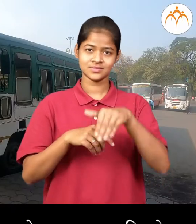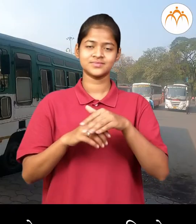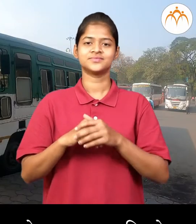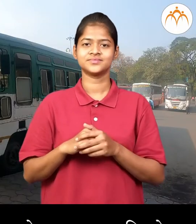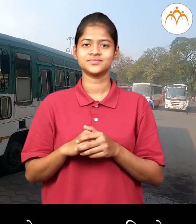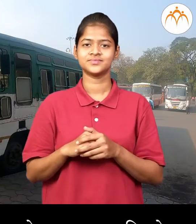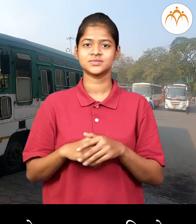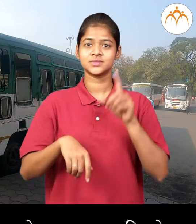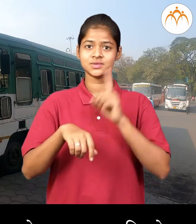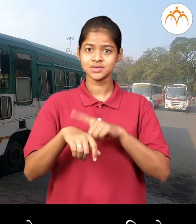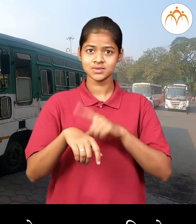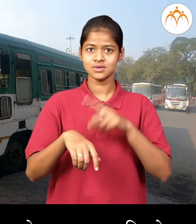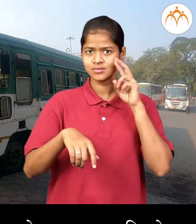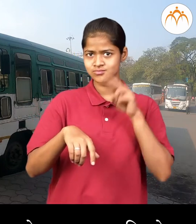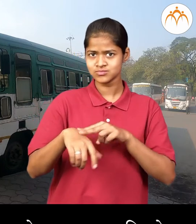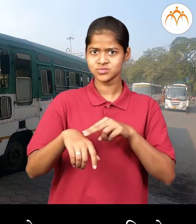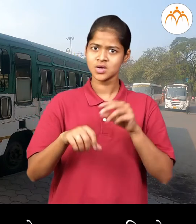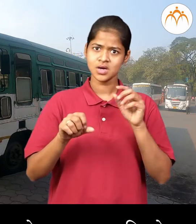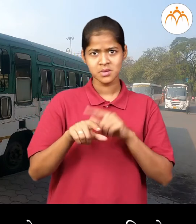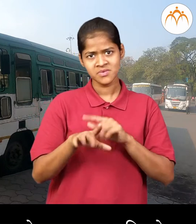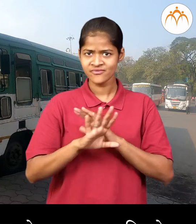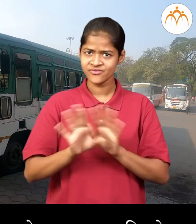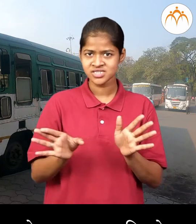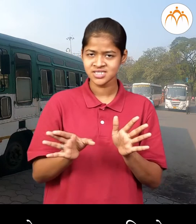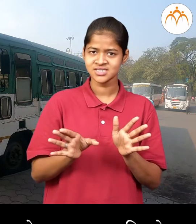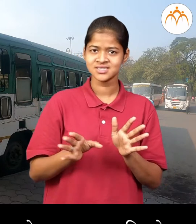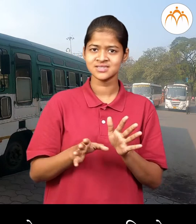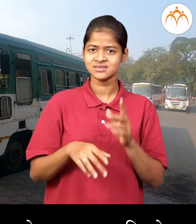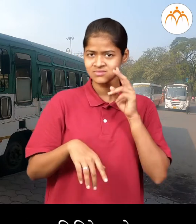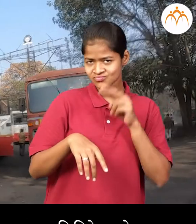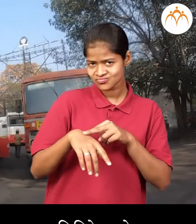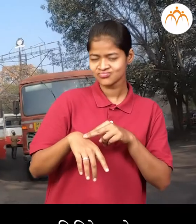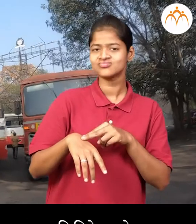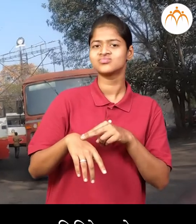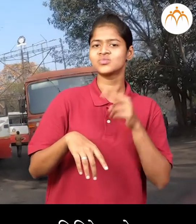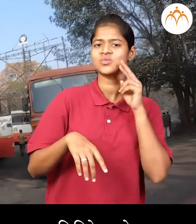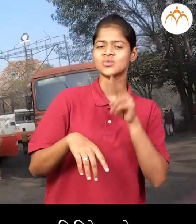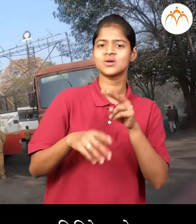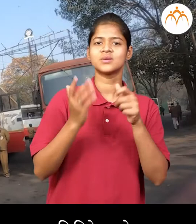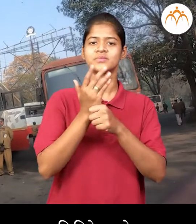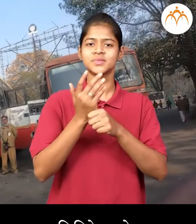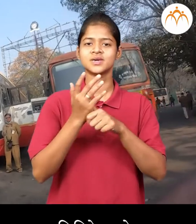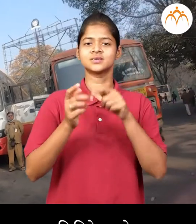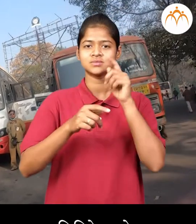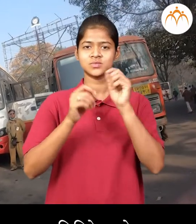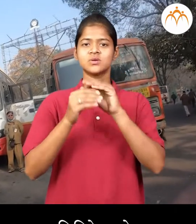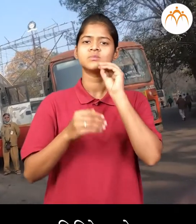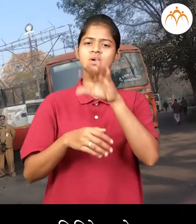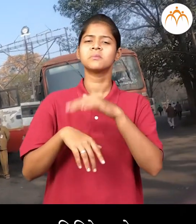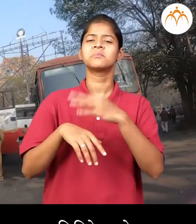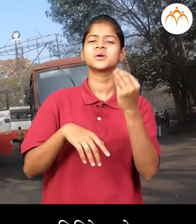बस निगाईची वेल ज़ाली आहेका ते घँडेलाद बगितले त्याने वाहक काकर्ण सांगितले